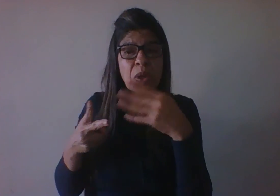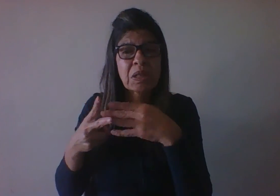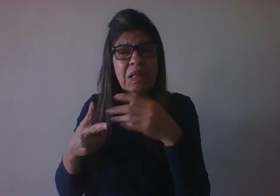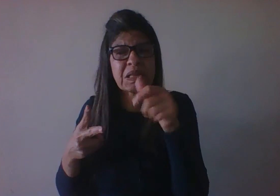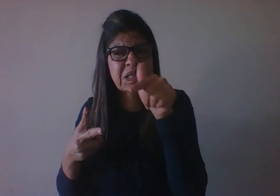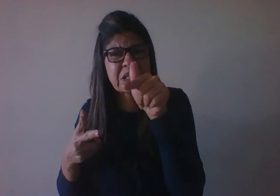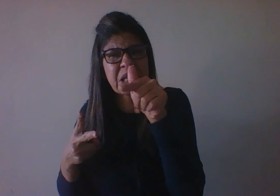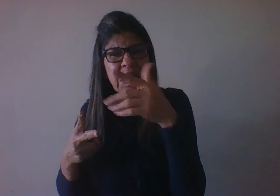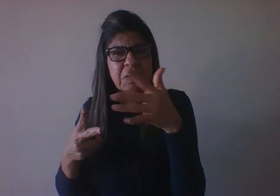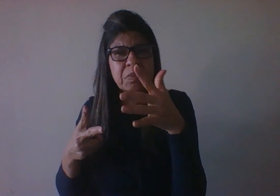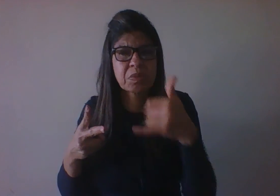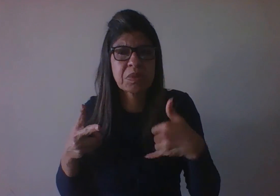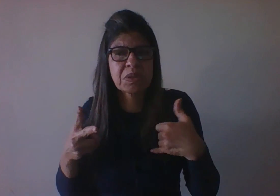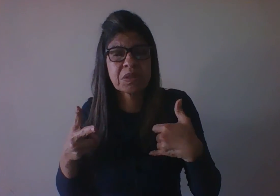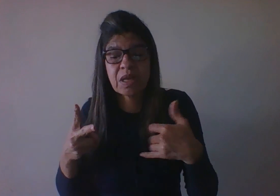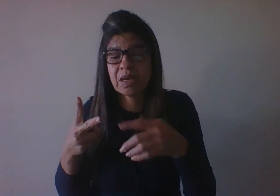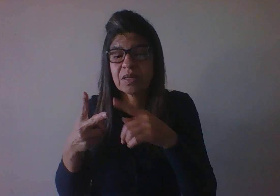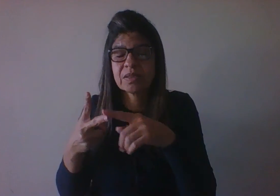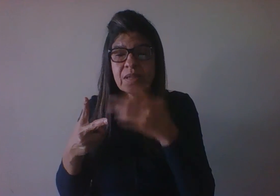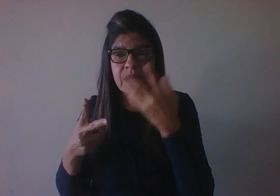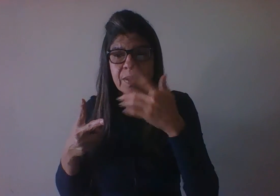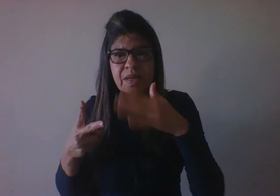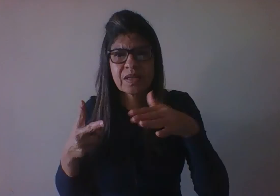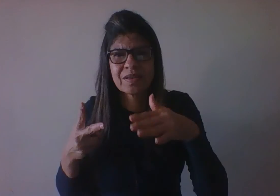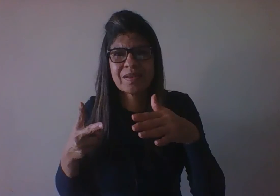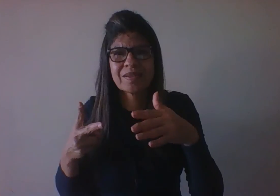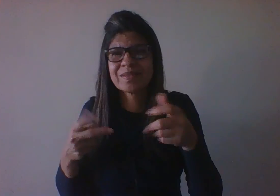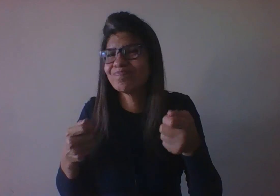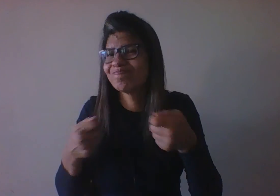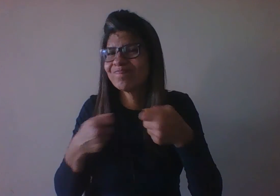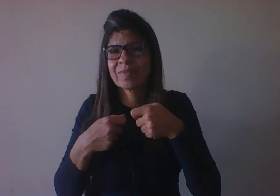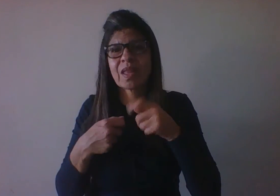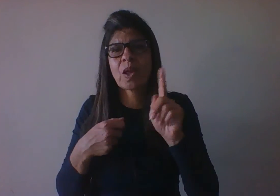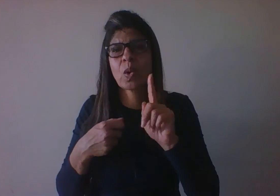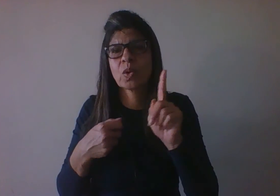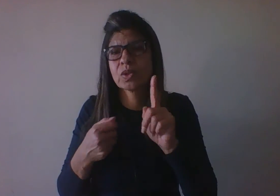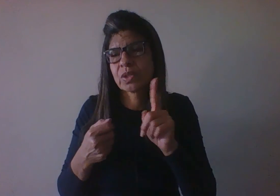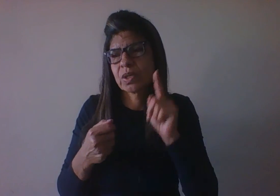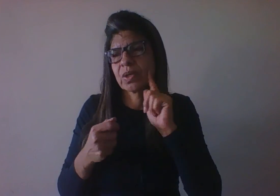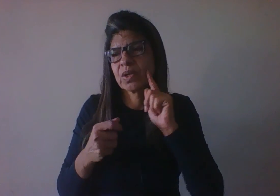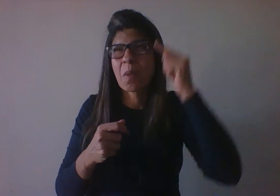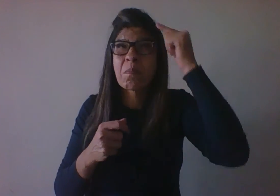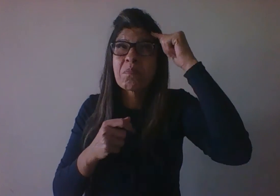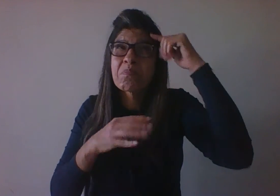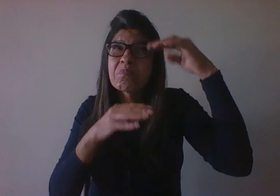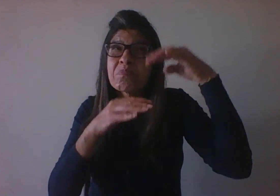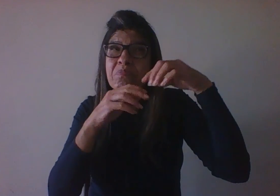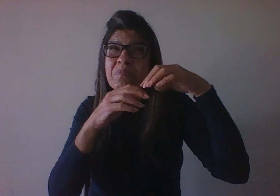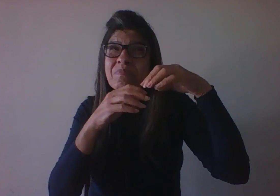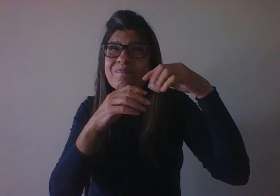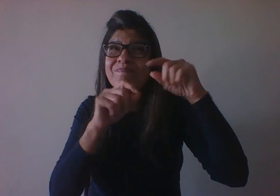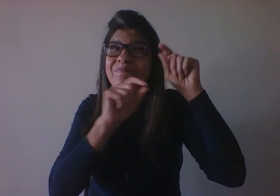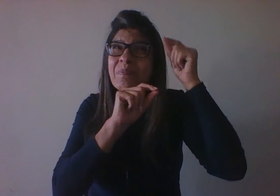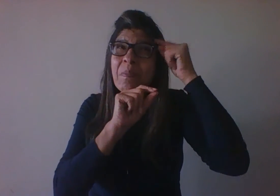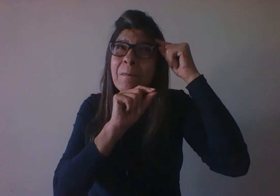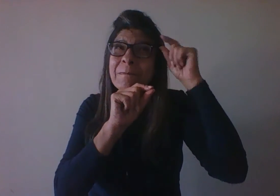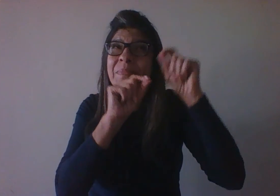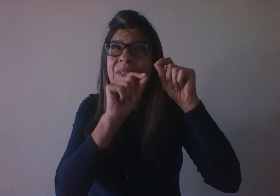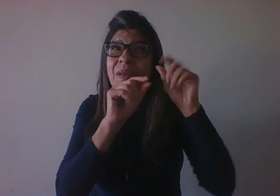onde a criança ainda não tem uma capacidade de um pensamento operacional completo, por isso é nomeado de